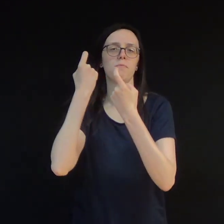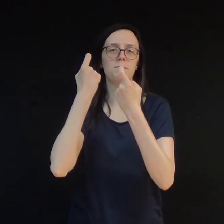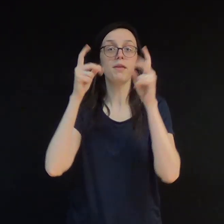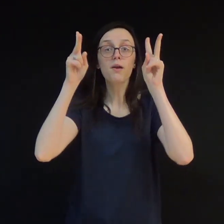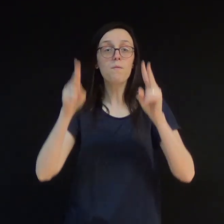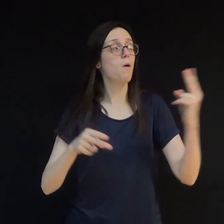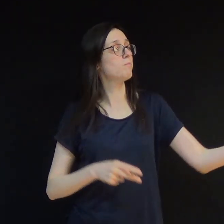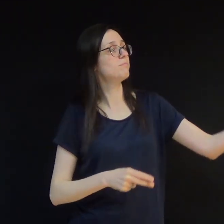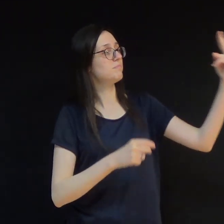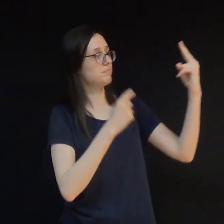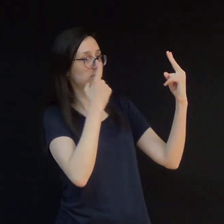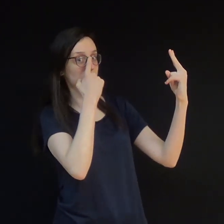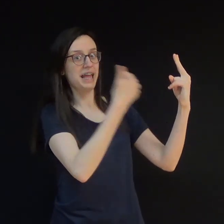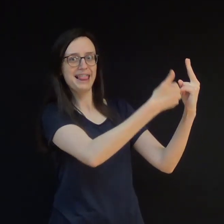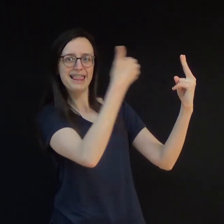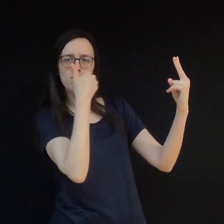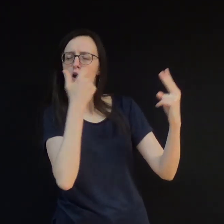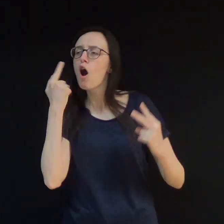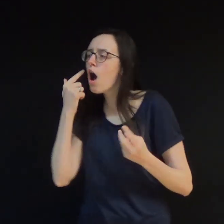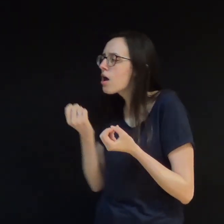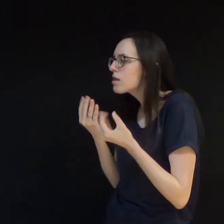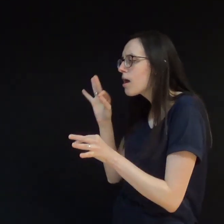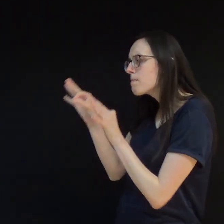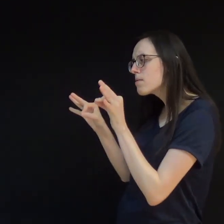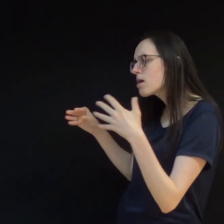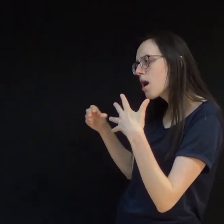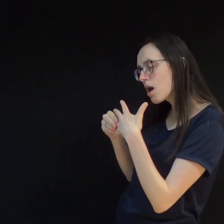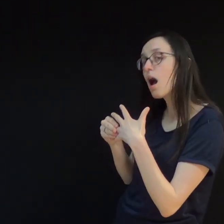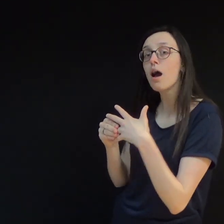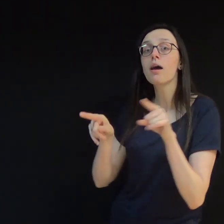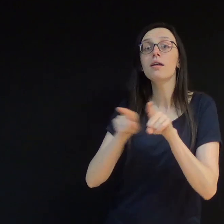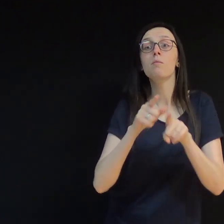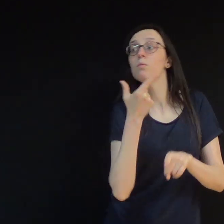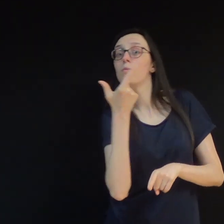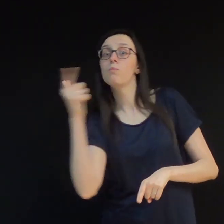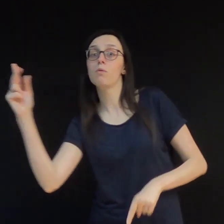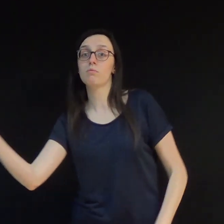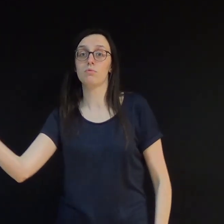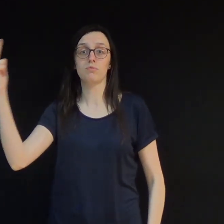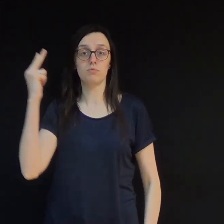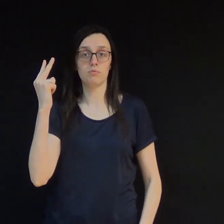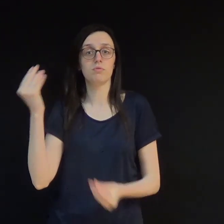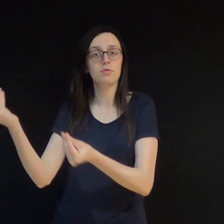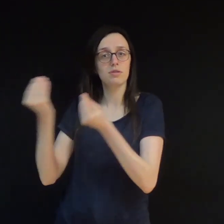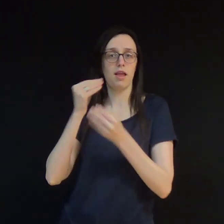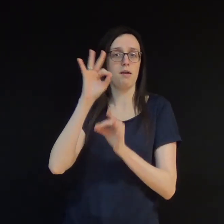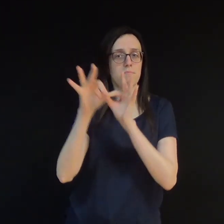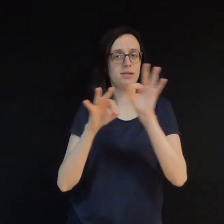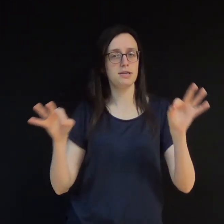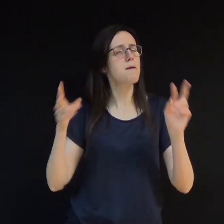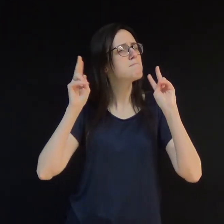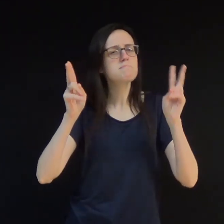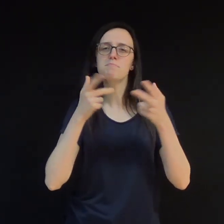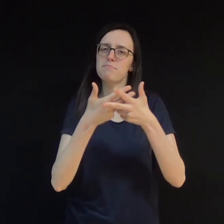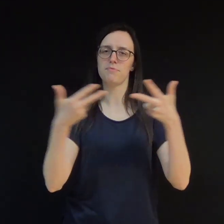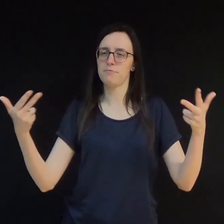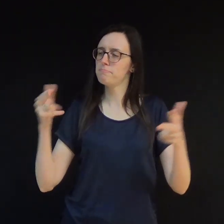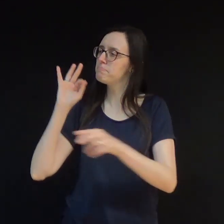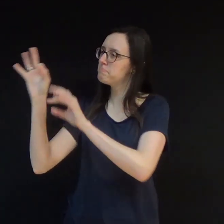um outro casal se juntou para nos dar o presente. Assim como na época do primeiro anel. Por aquilo que vivemos,